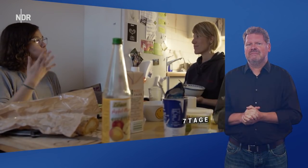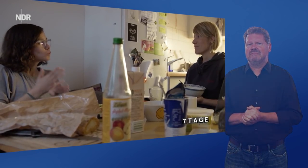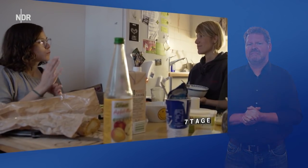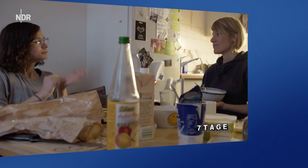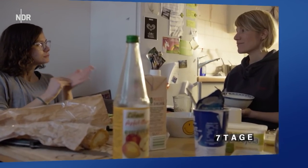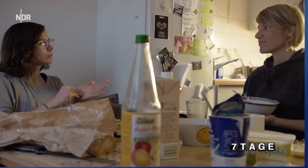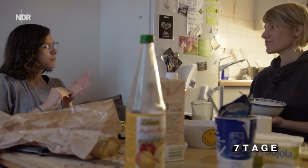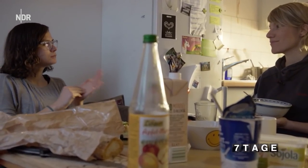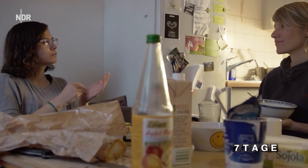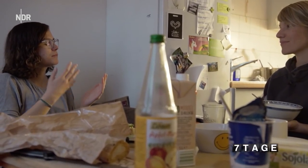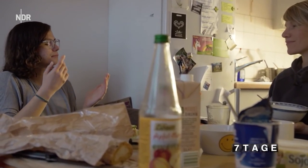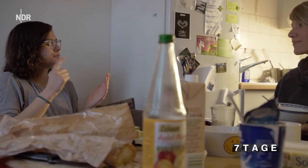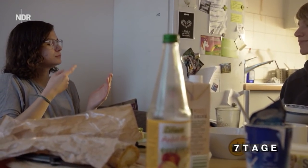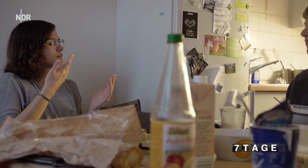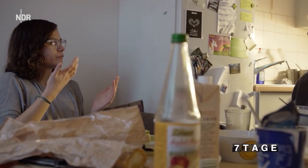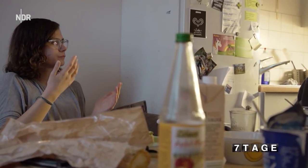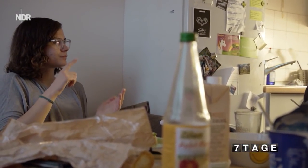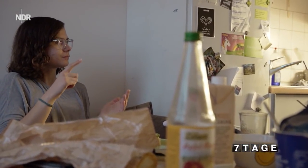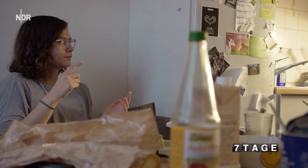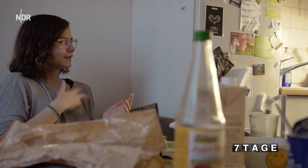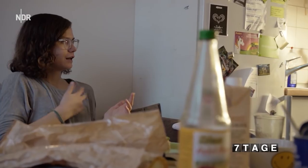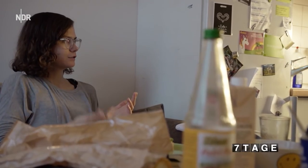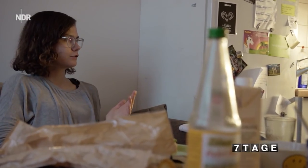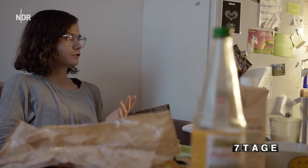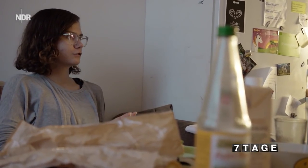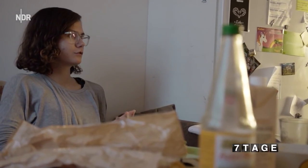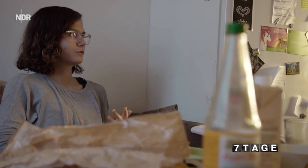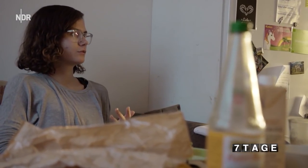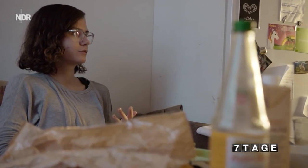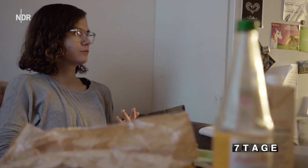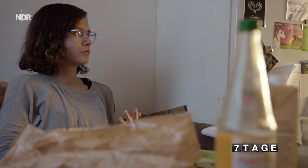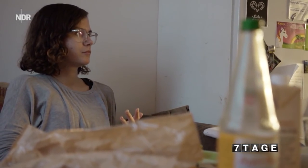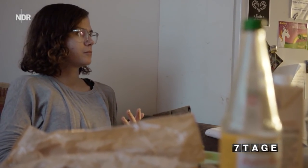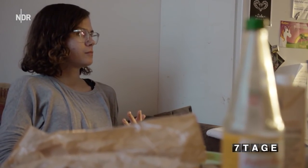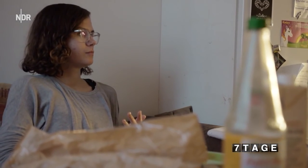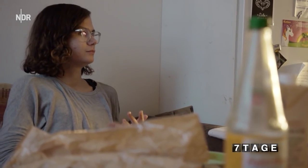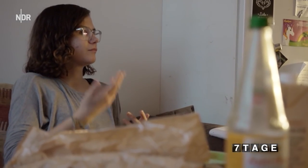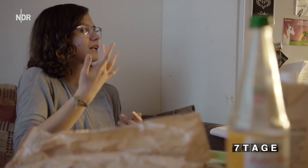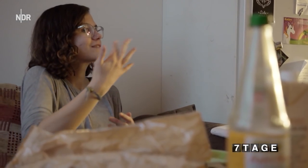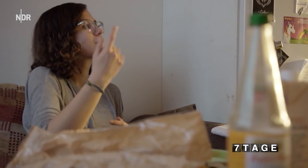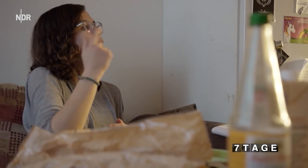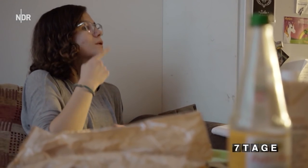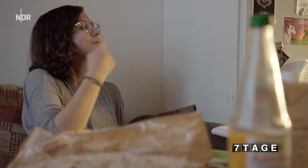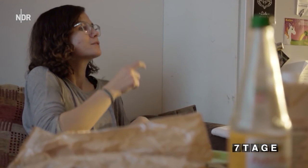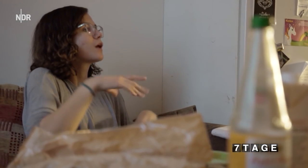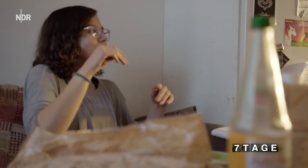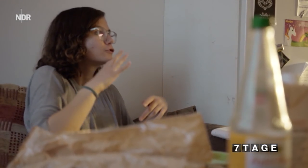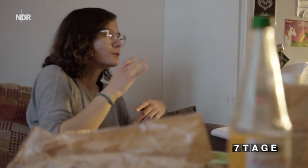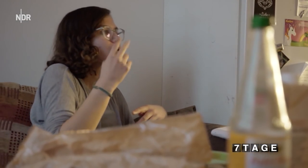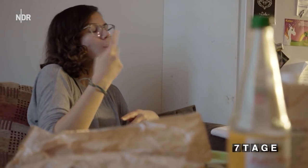Ja, genau. Also klar, wenn man jetzt den ganzen Tag über sich mit Zettel und Stift kommunizieren, äh, also kommunizieren müsste, dann wird es